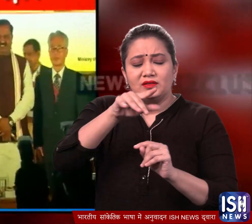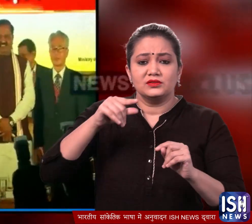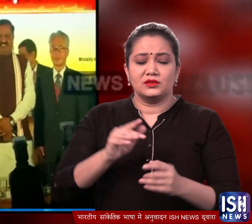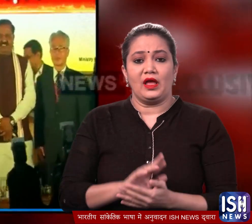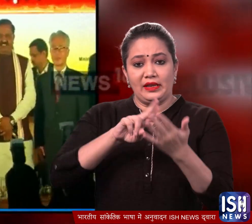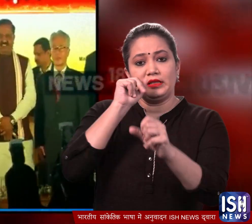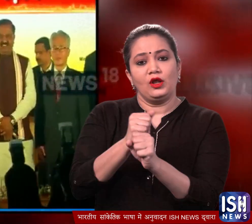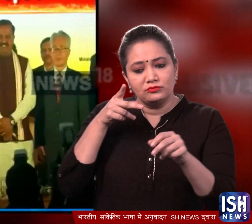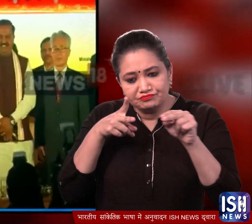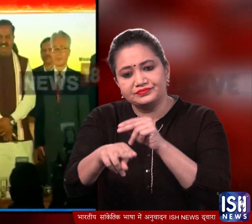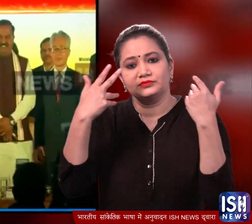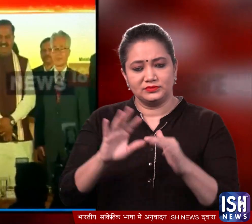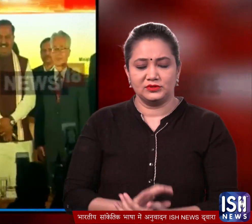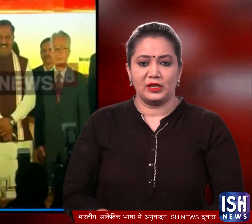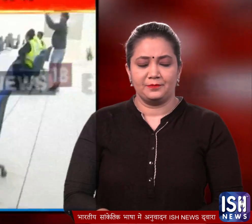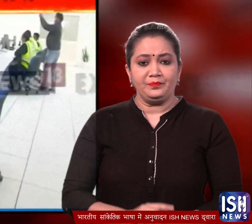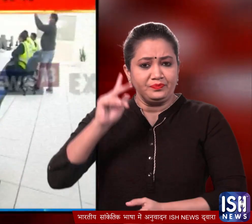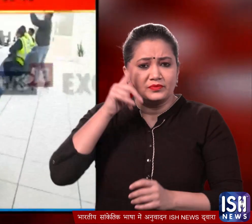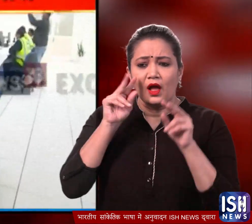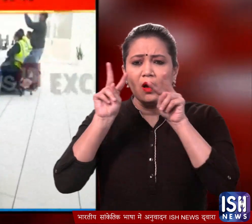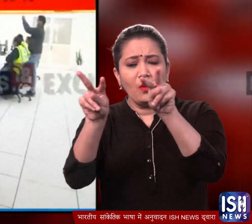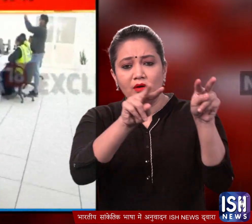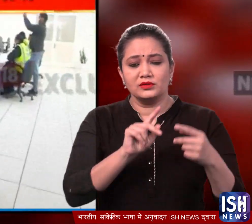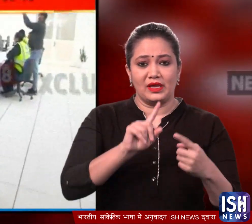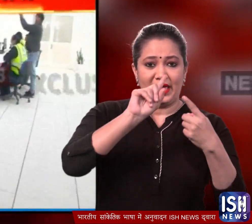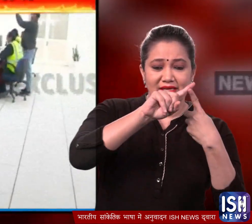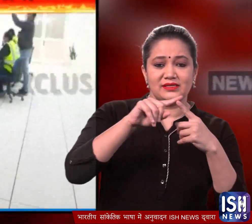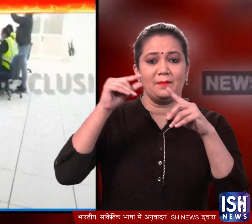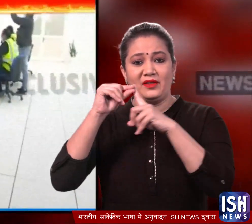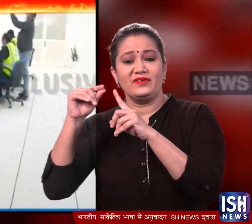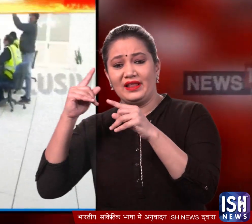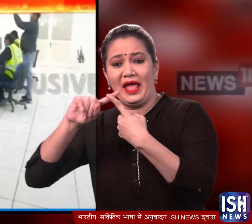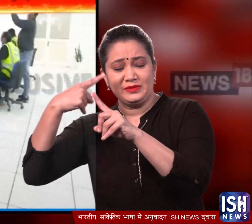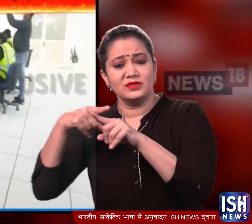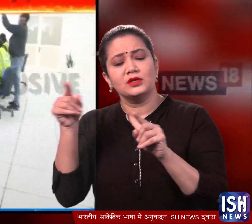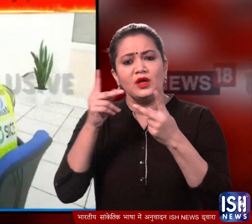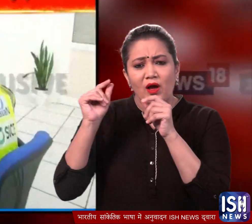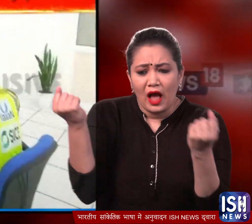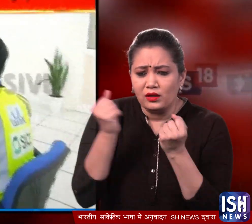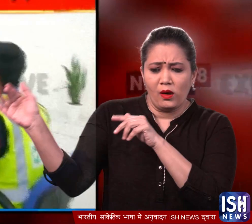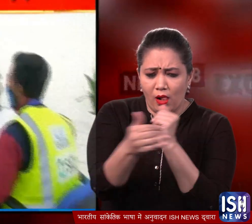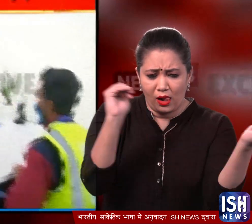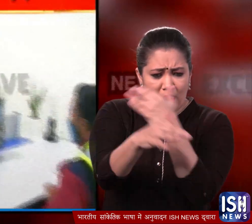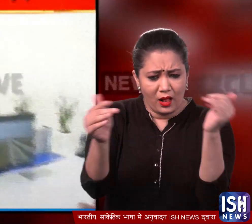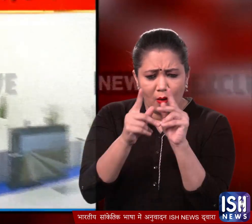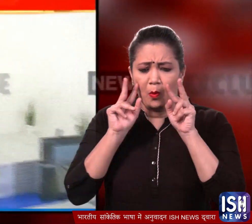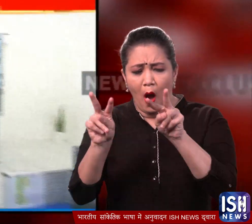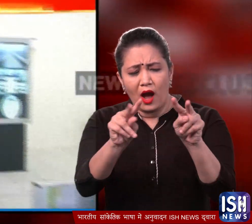का केंद्रिय मंतरी नितिन गटकरी ने उदगाटन किया। इस कंट्रोल रूम से इस्टन परिफिरल एक्सप्रिस वे से गुजरने वाली हर गाड़ी पर नज़र रखी जाएगी। जिससे